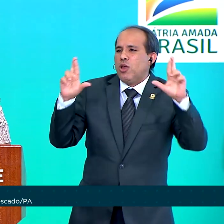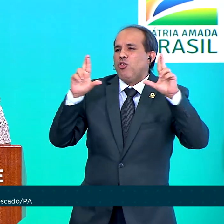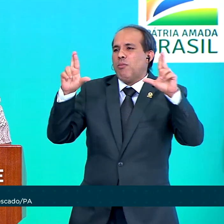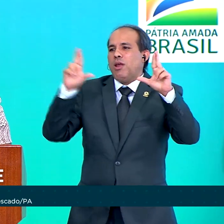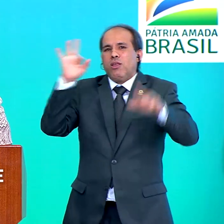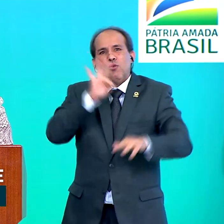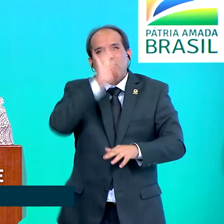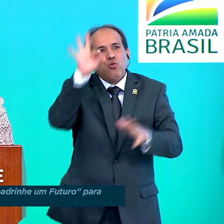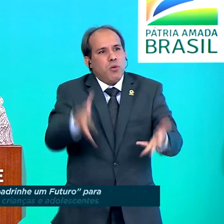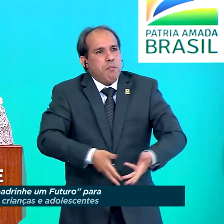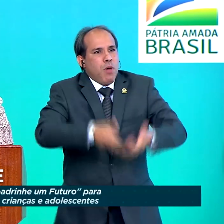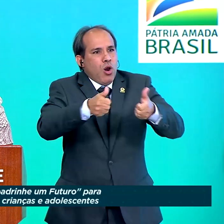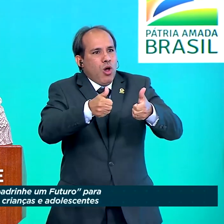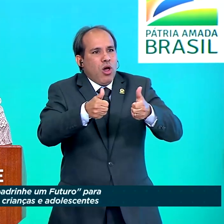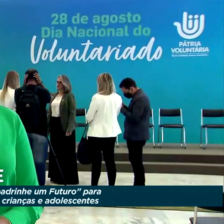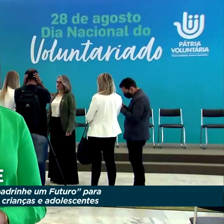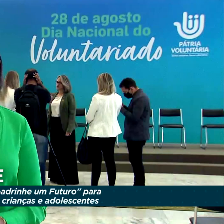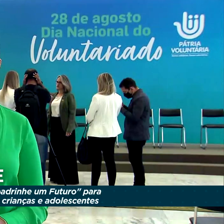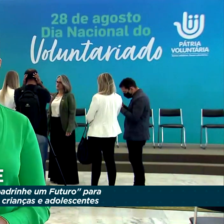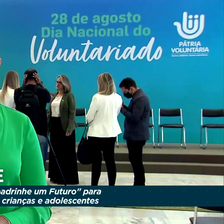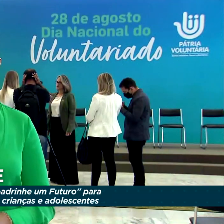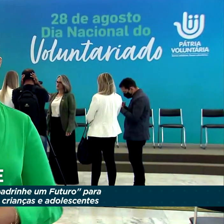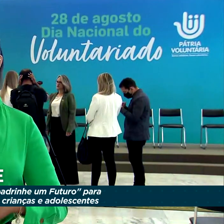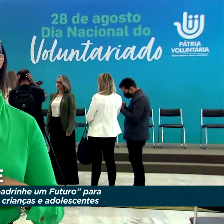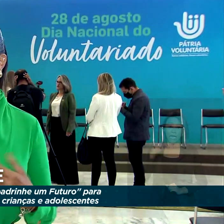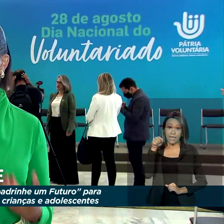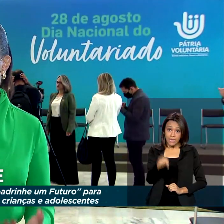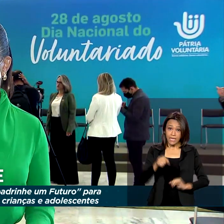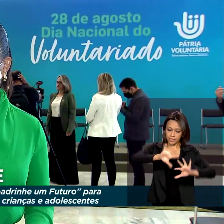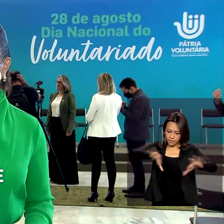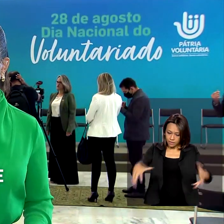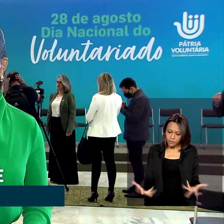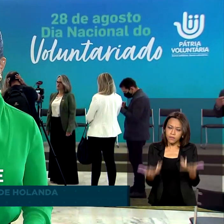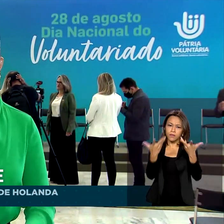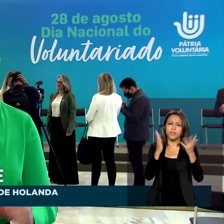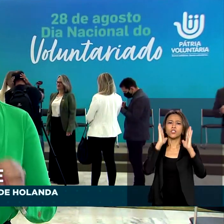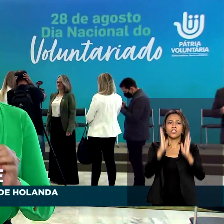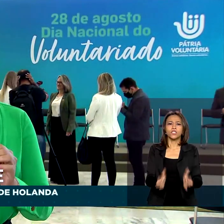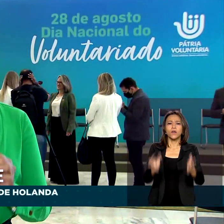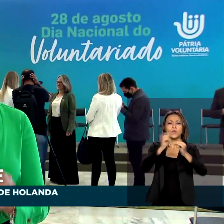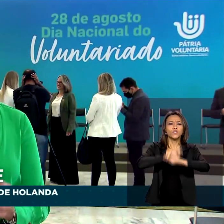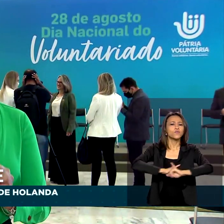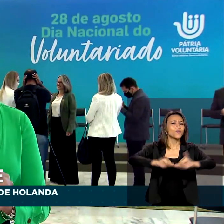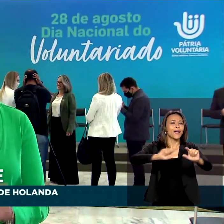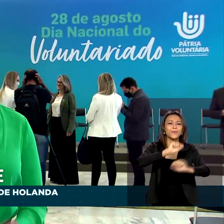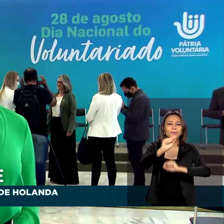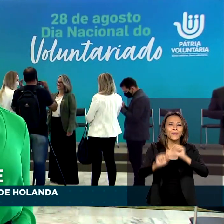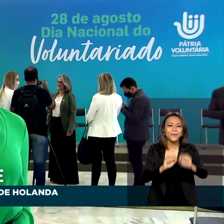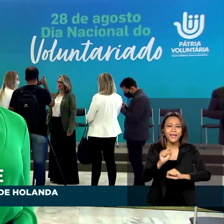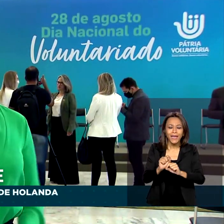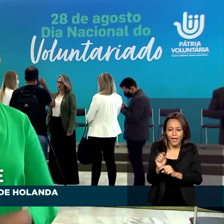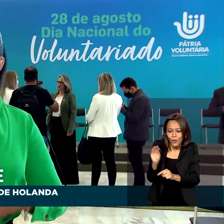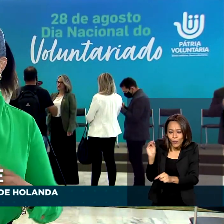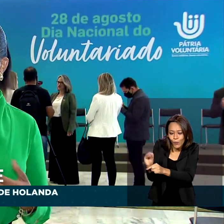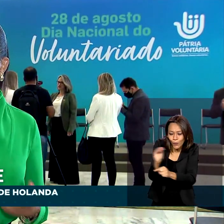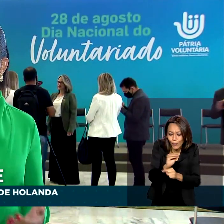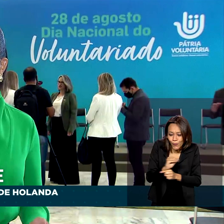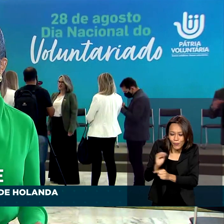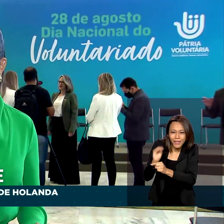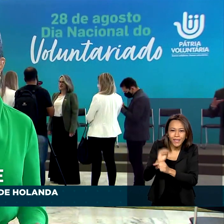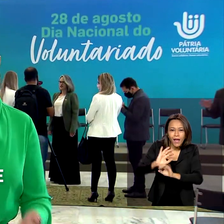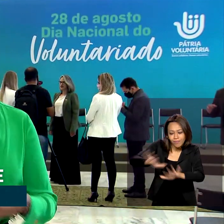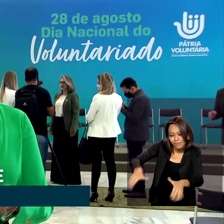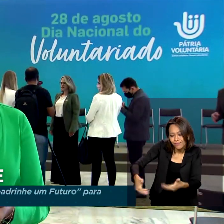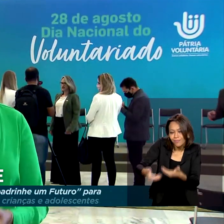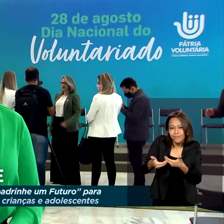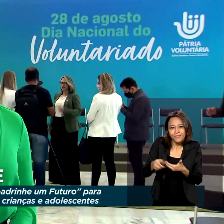melhor, os ribeirinhos. Durante a cerimônia, foi lançada a campanha A Padrinha e Futuro, para arrecadar